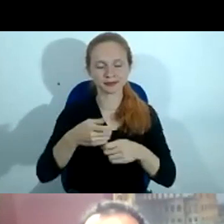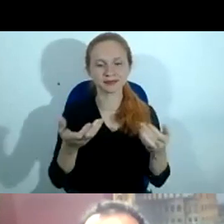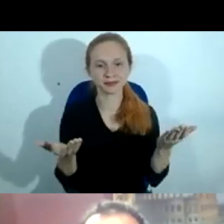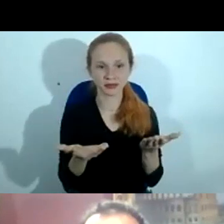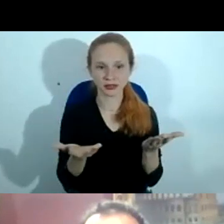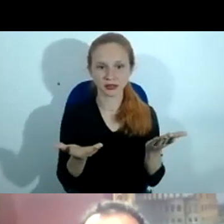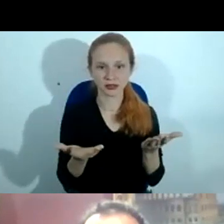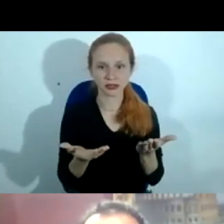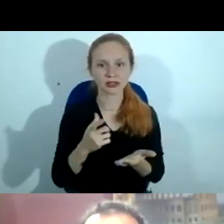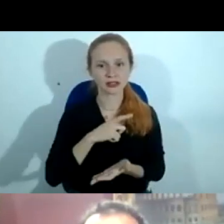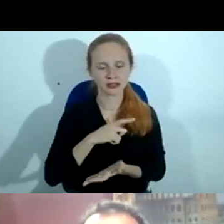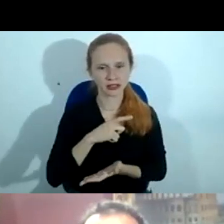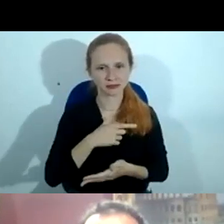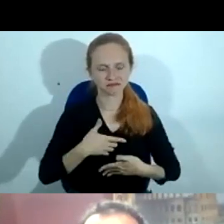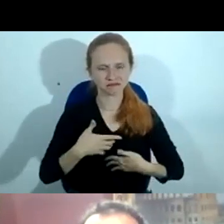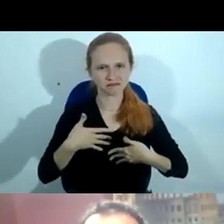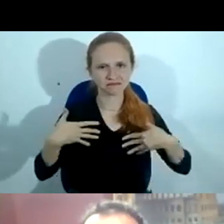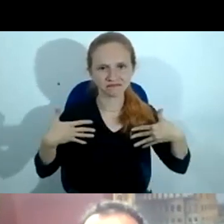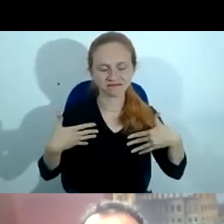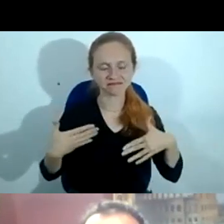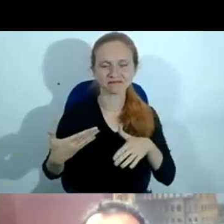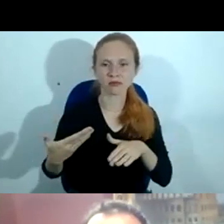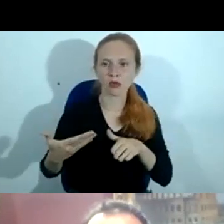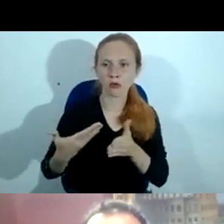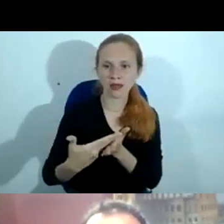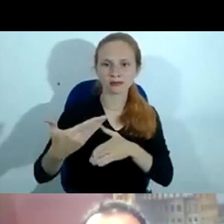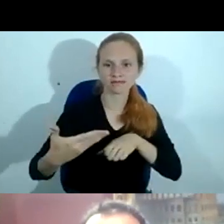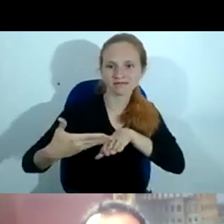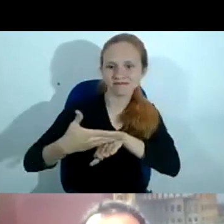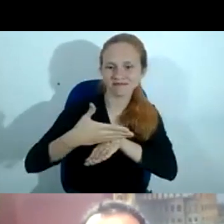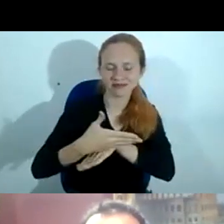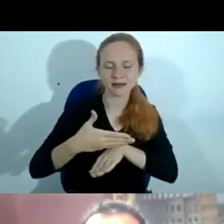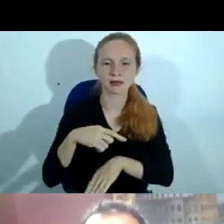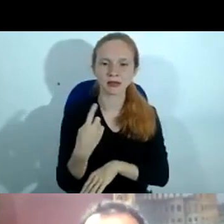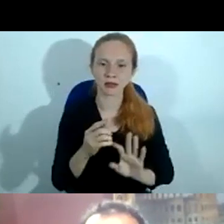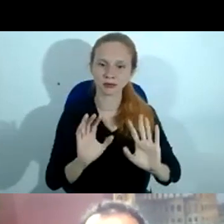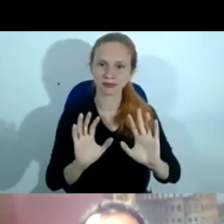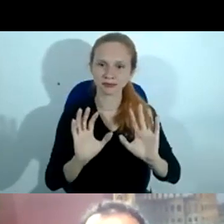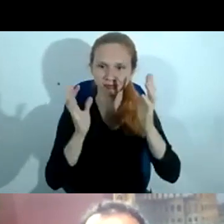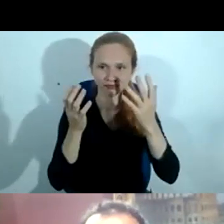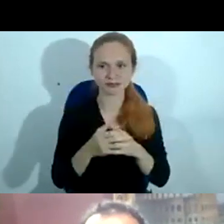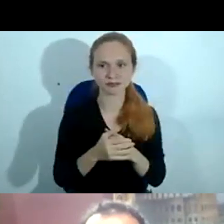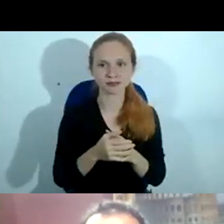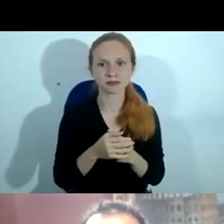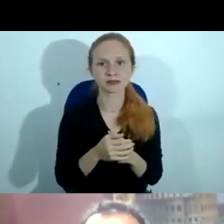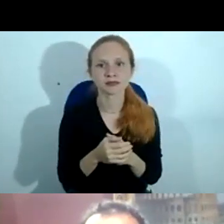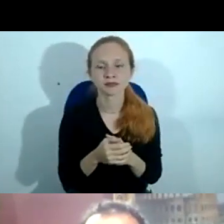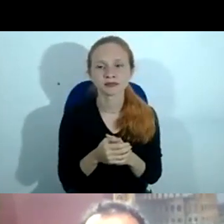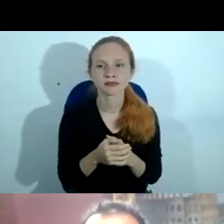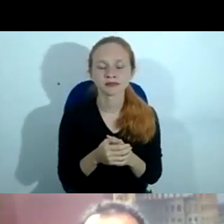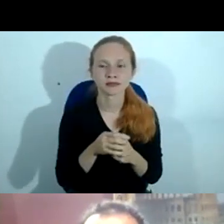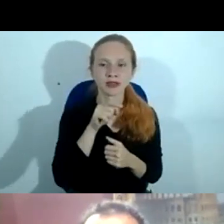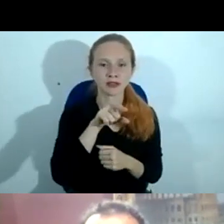a honra de passar a integrar o nosso evento, né? A LGPD foi designada pela nossa